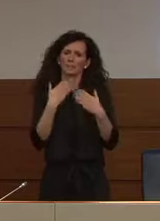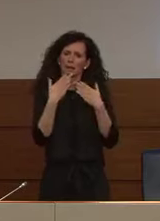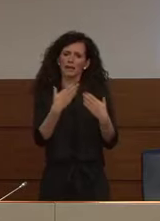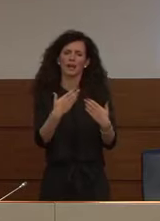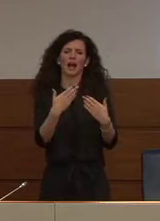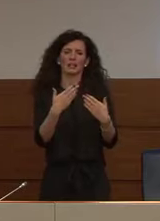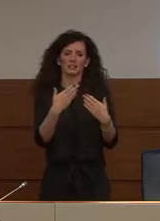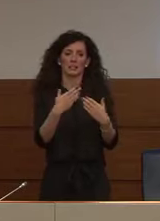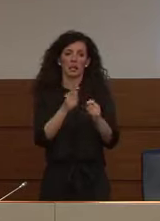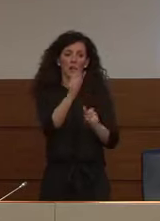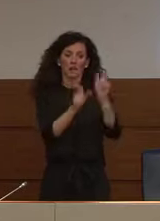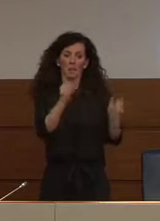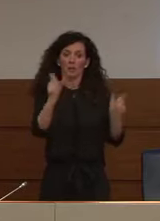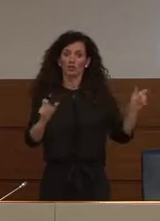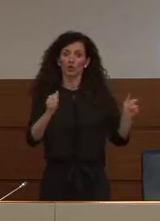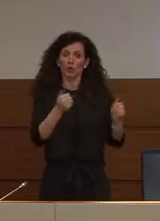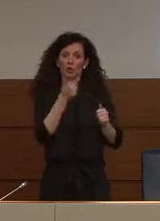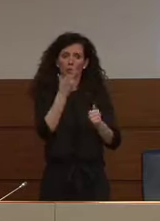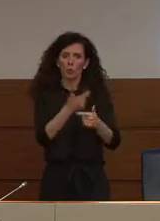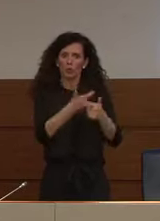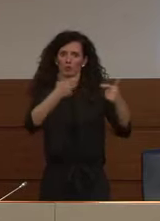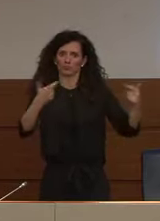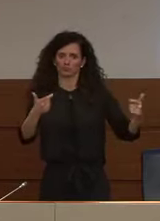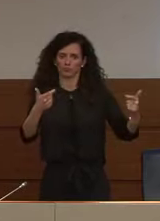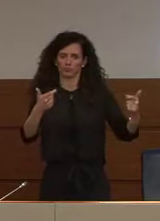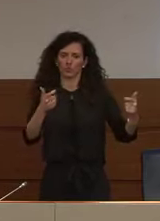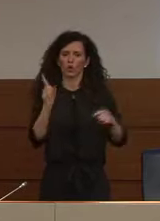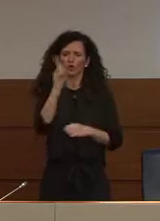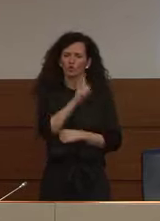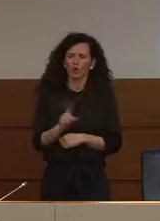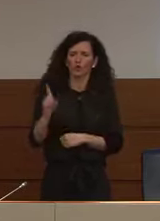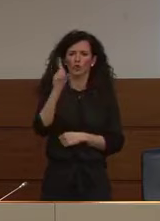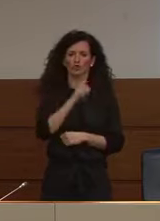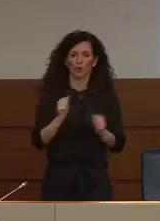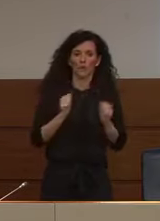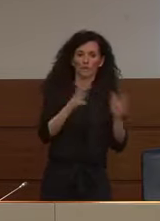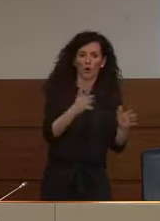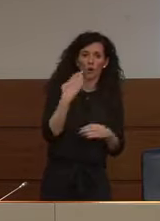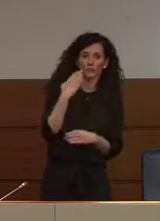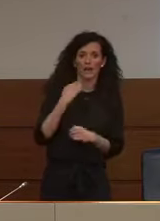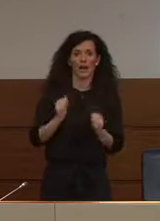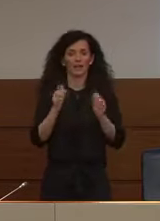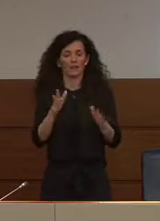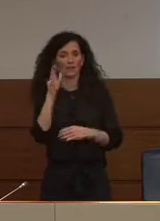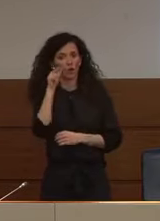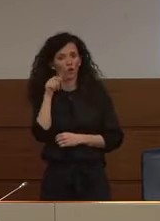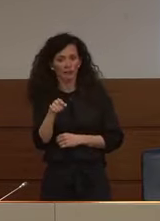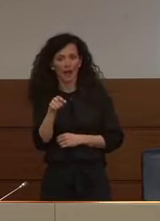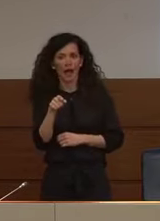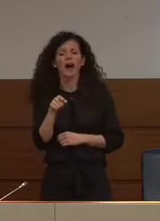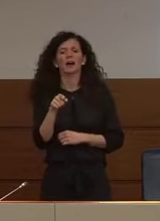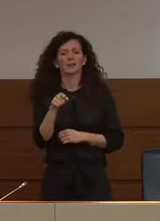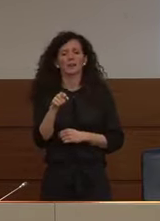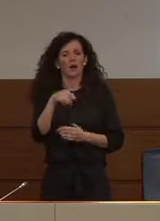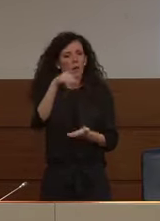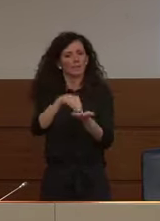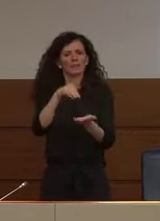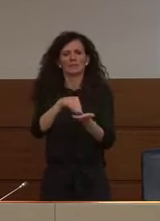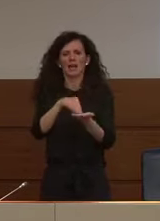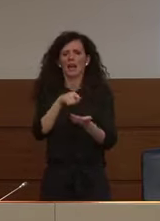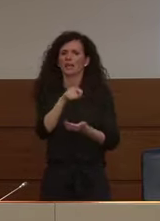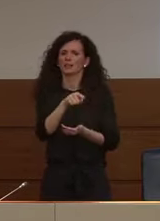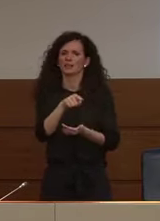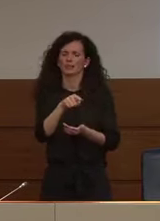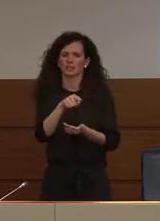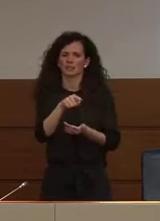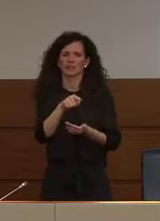cospicua, quasi giorno per giorno, il numero dei nostri volontari e delle nostre volontarie impiegate nelle attività